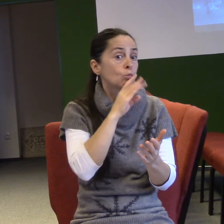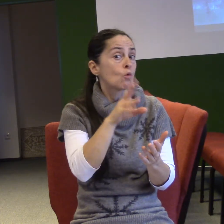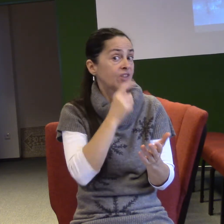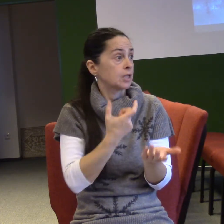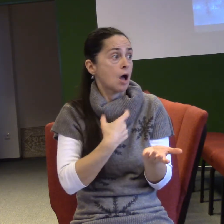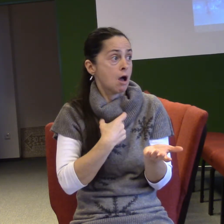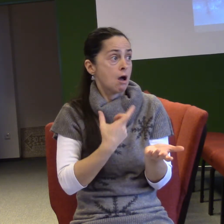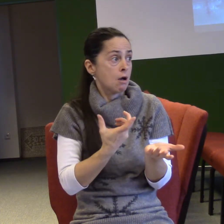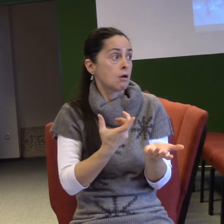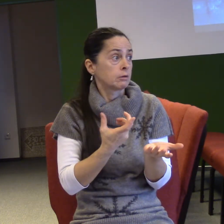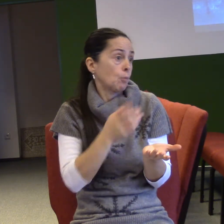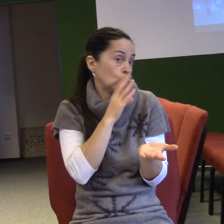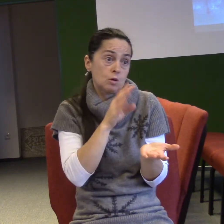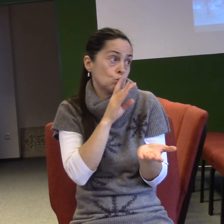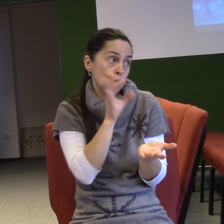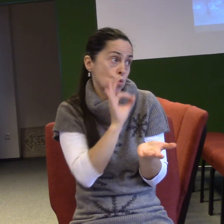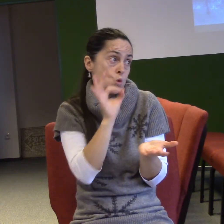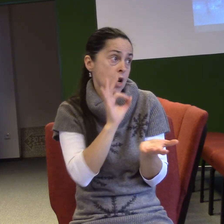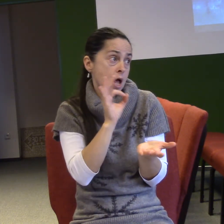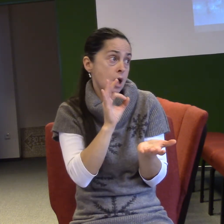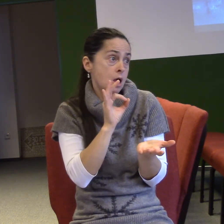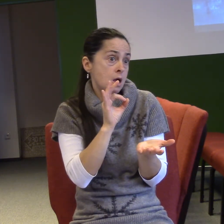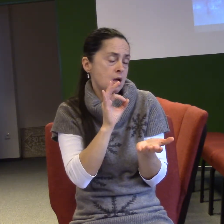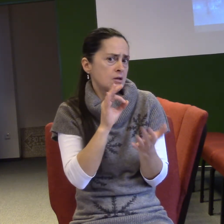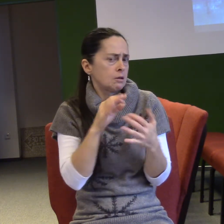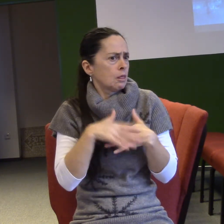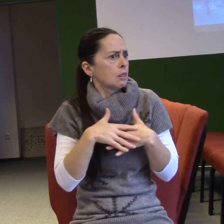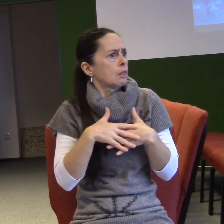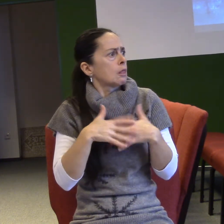proto je tak trochu zmatený a hrozně se tam zdržoval.